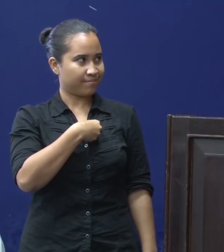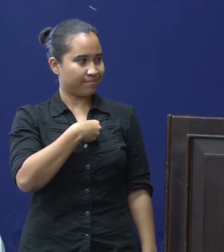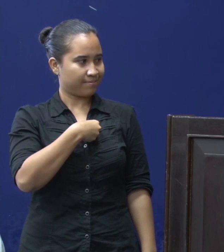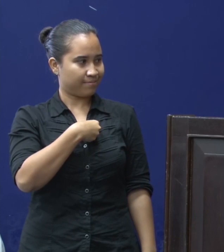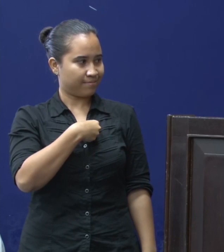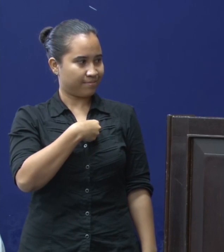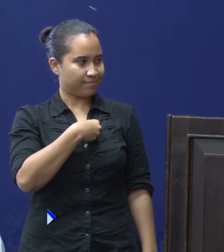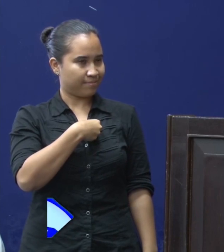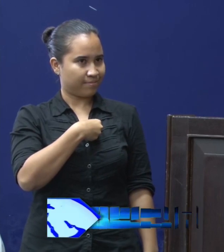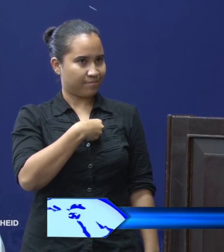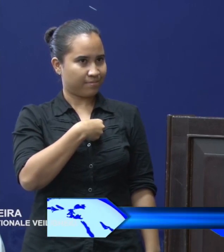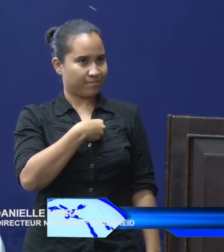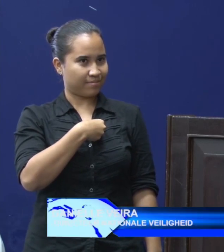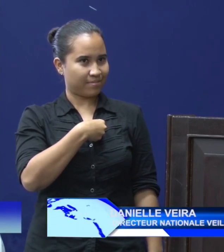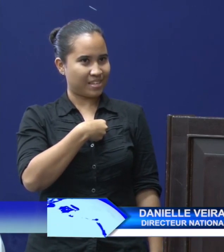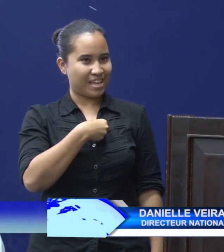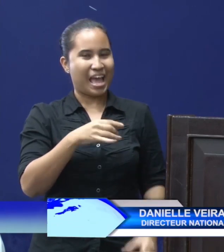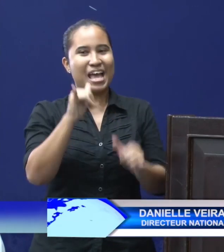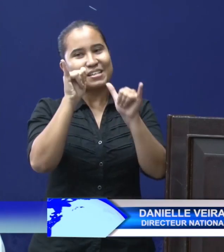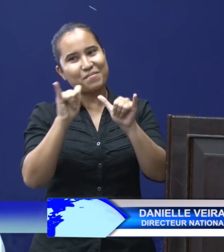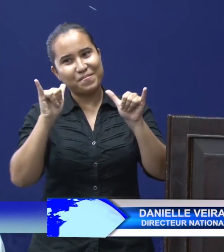Er is een tequila party.